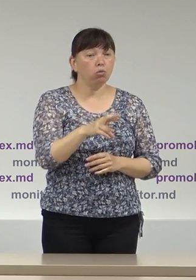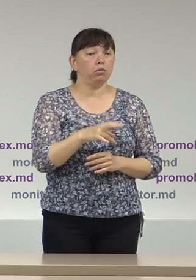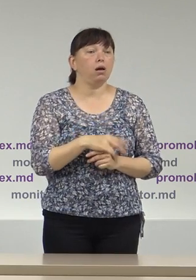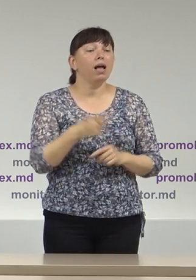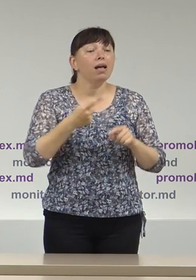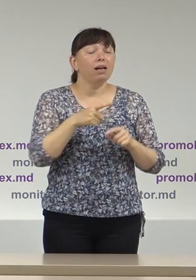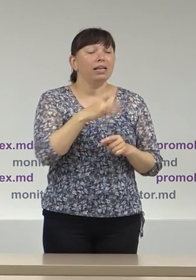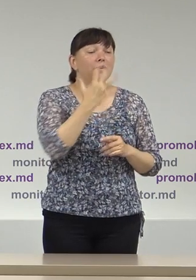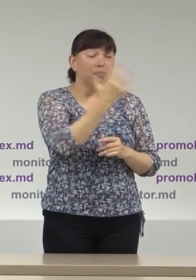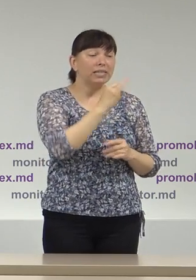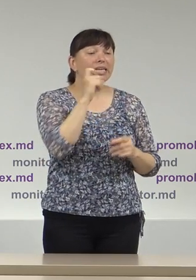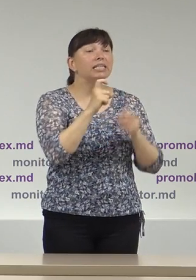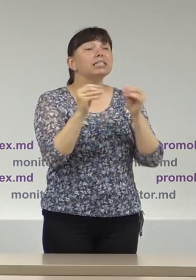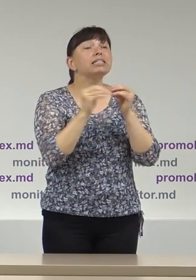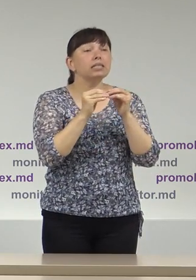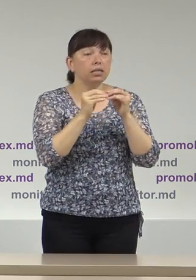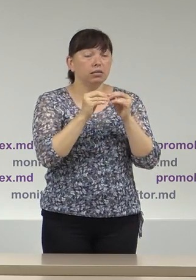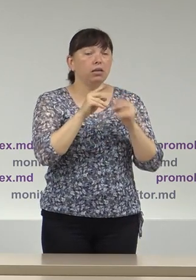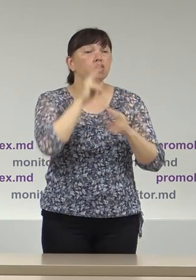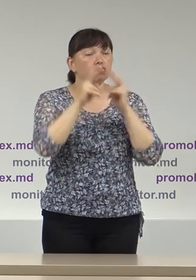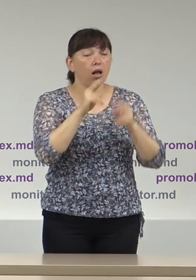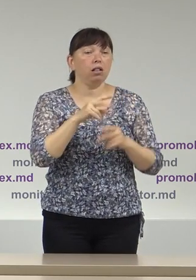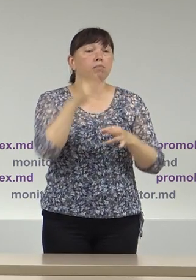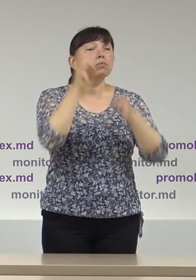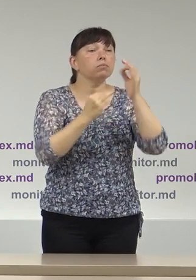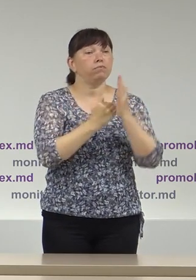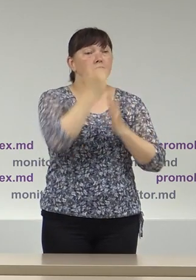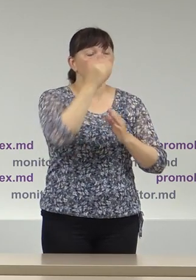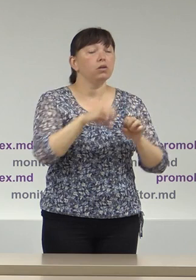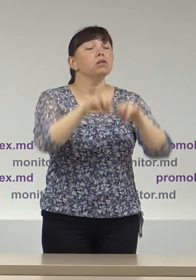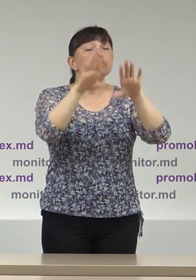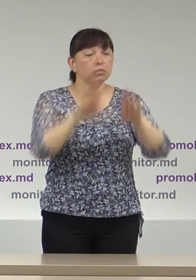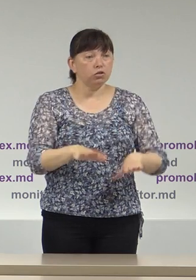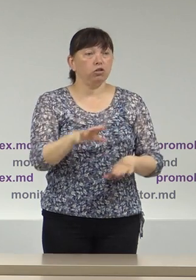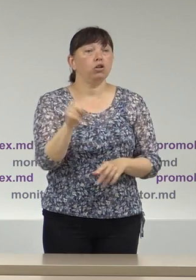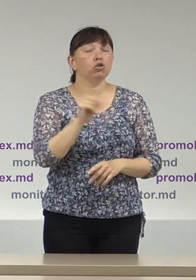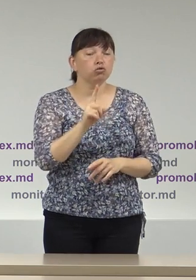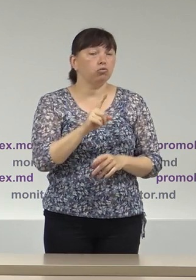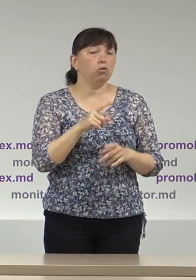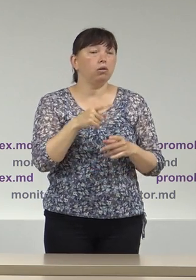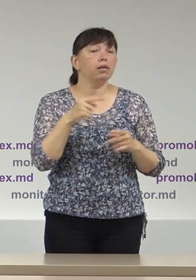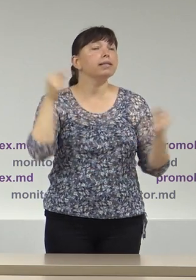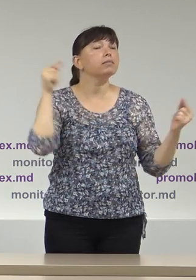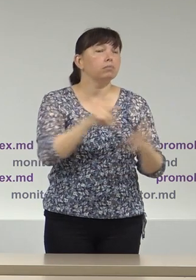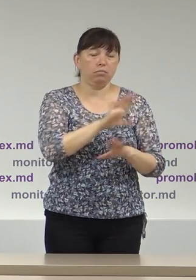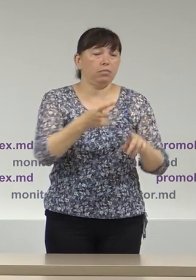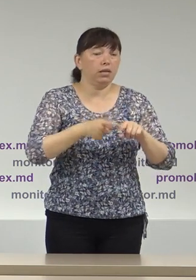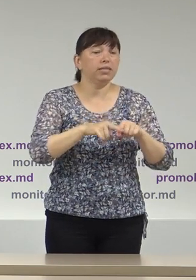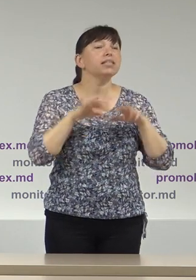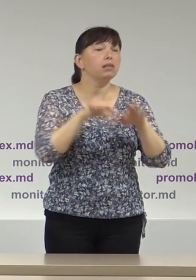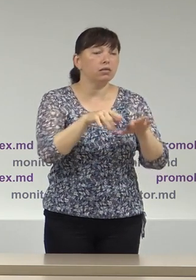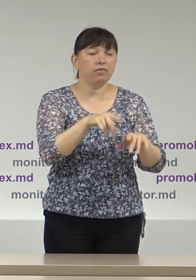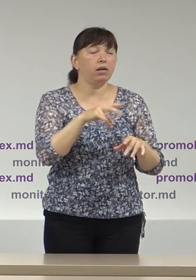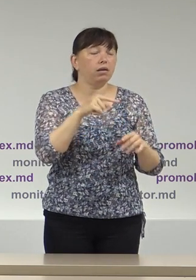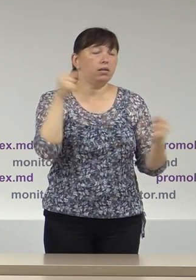în privința a cinci din cele zece contestații, Curte de Apel a emis închieri prin care a declarat inadminsibile acțiunile depuse.